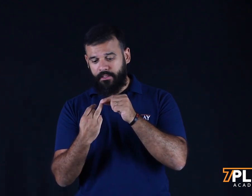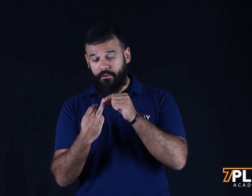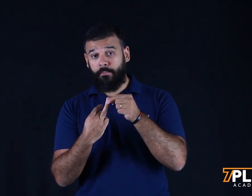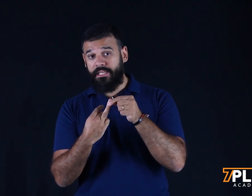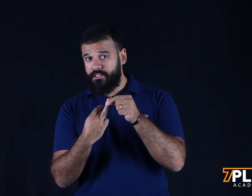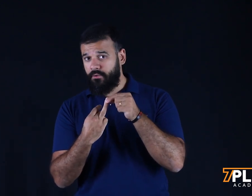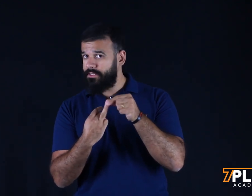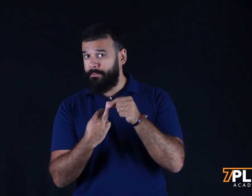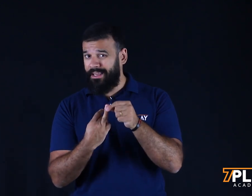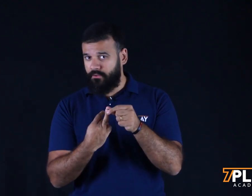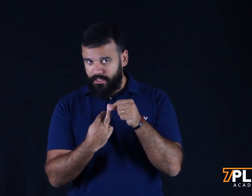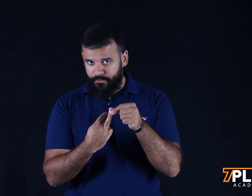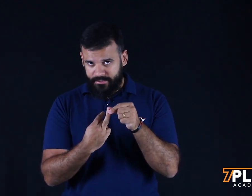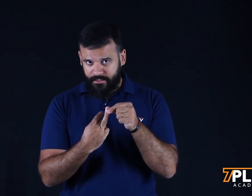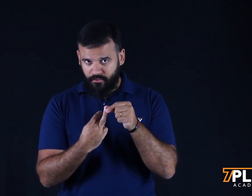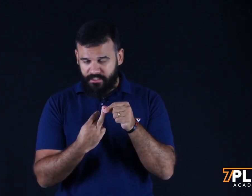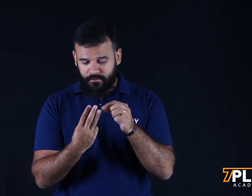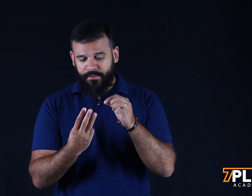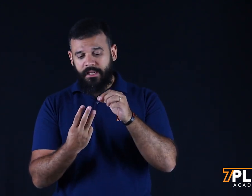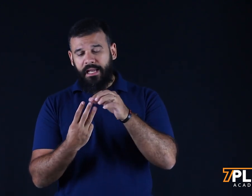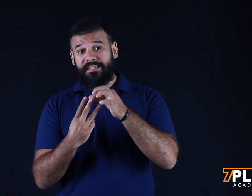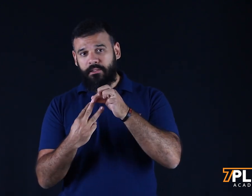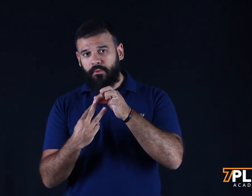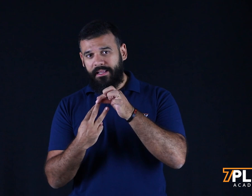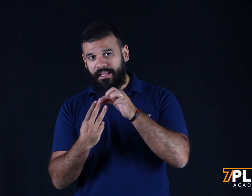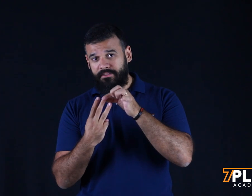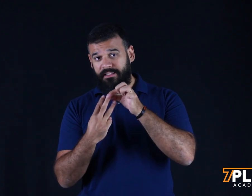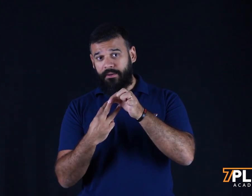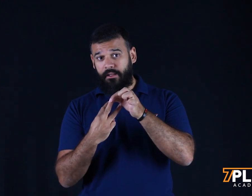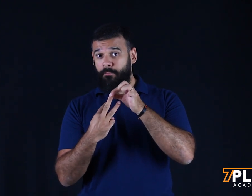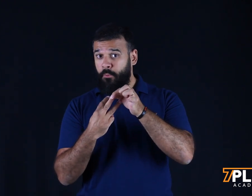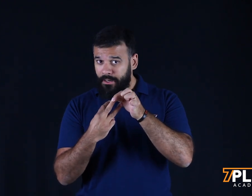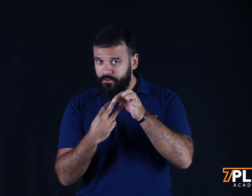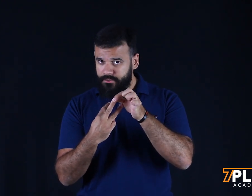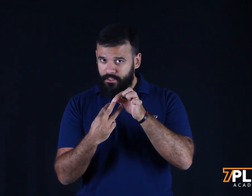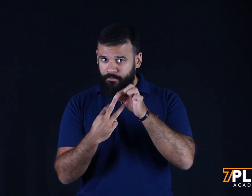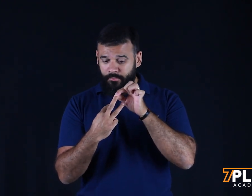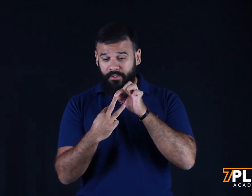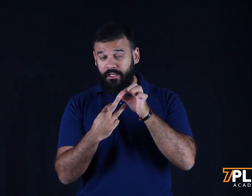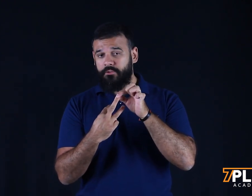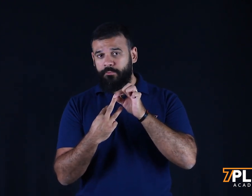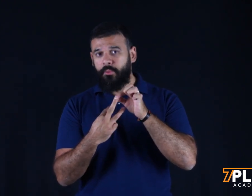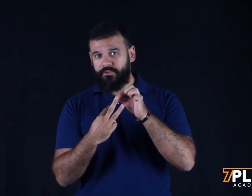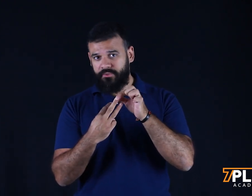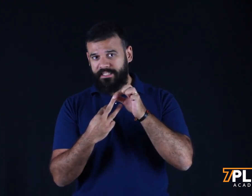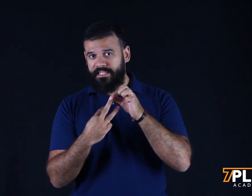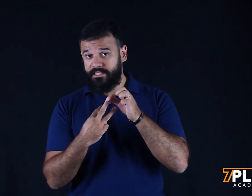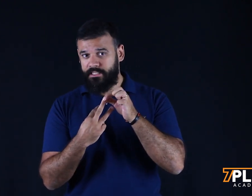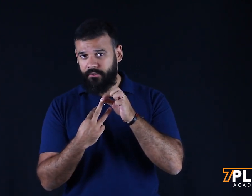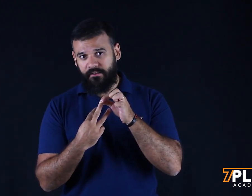no feed, no orçamento da campanha que você está usando. A segunda dela é você trabalhando em públicos, mudando os públicos que você está atingindo lá